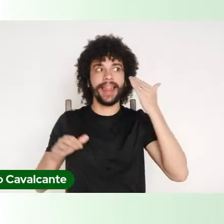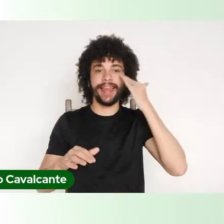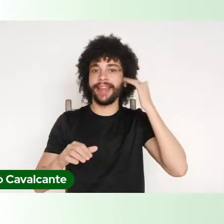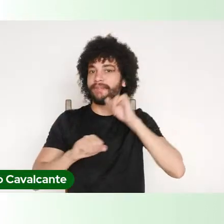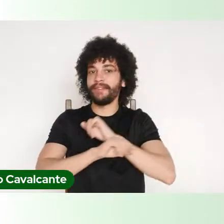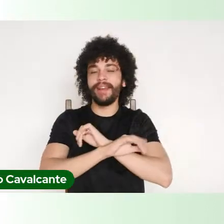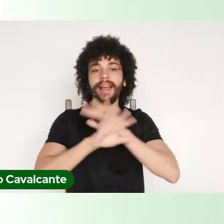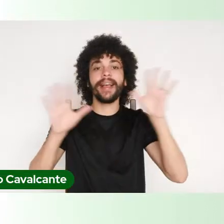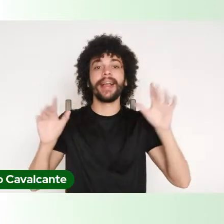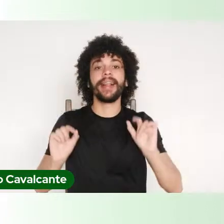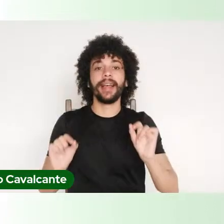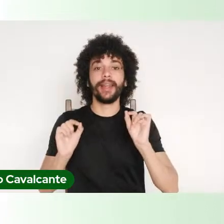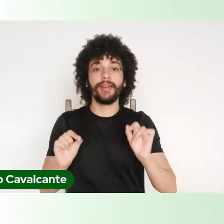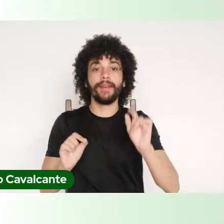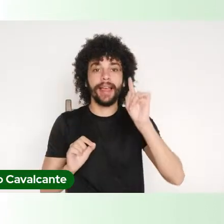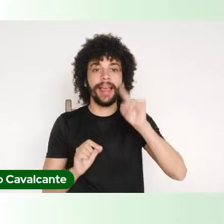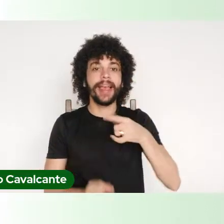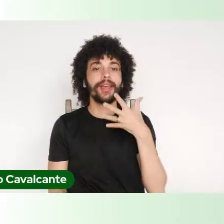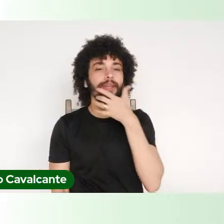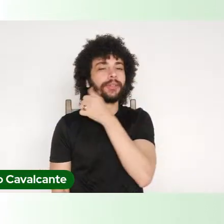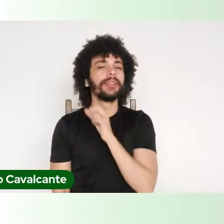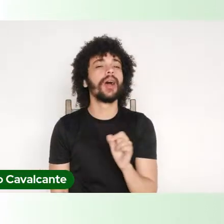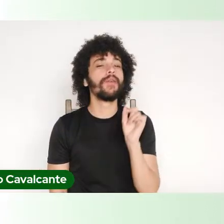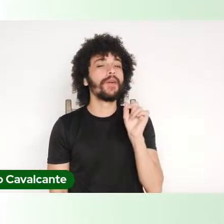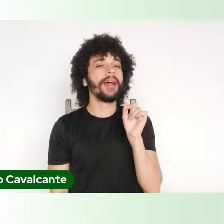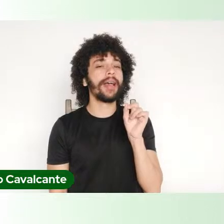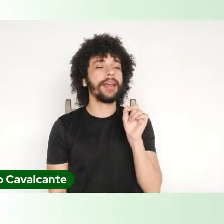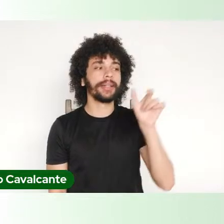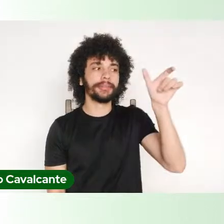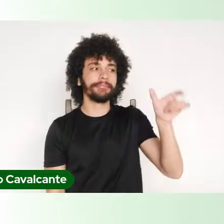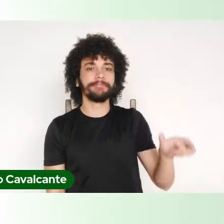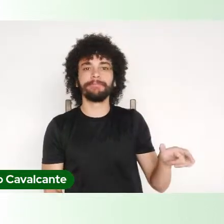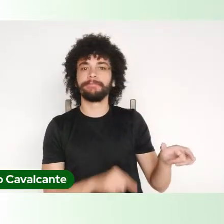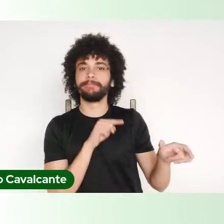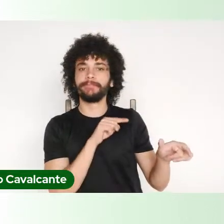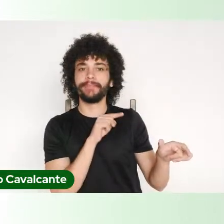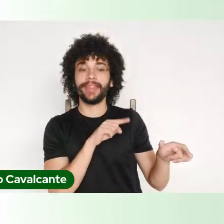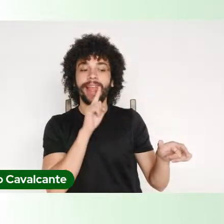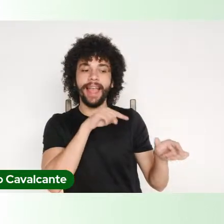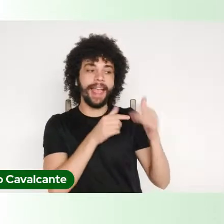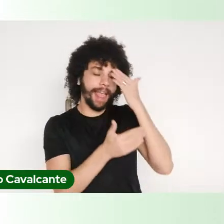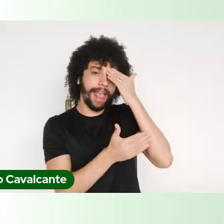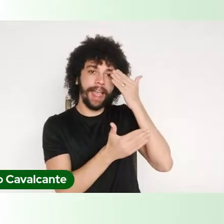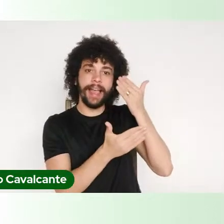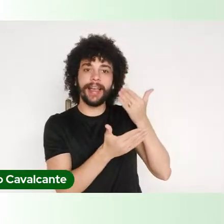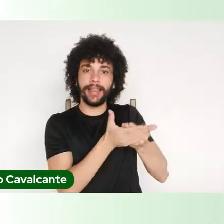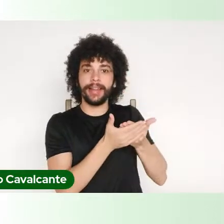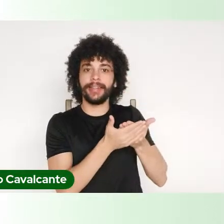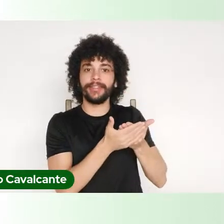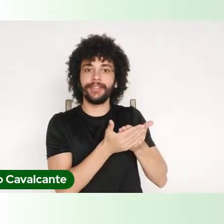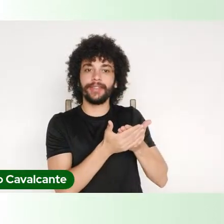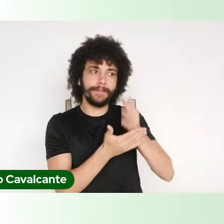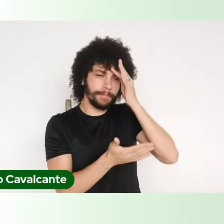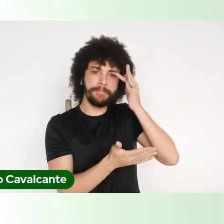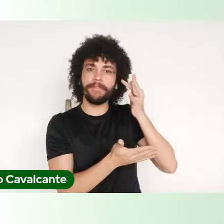vivemos, que nos salva a crença, a fé